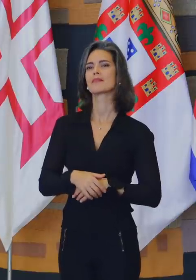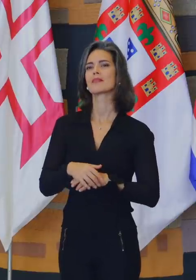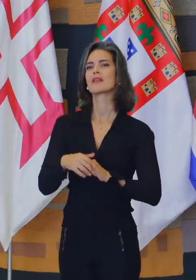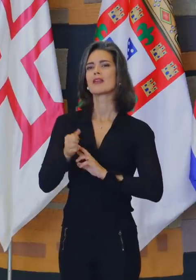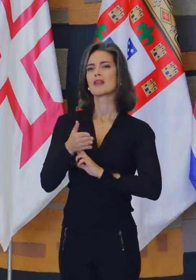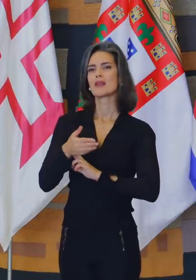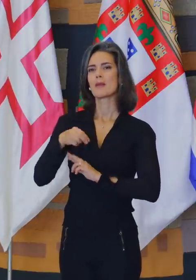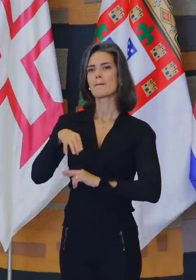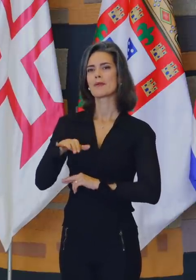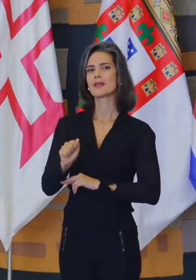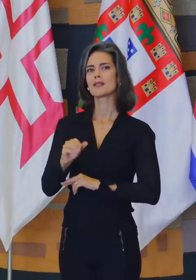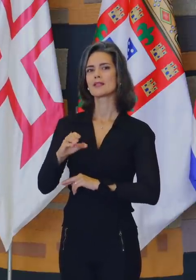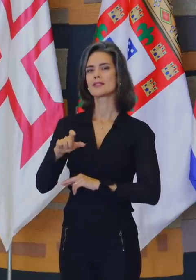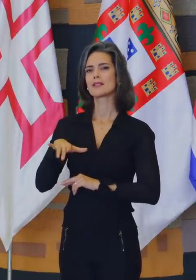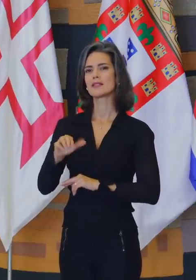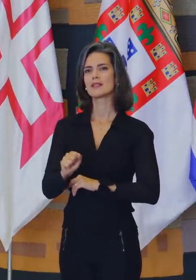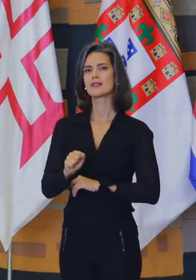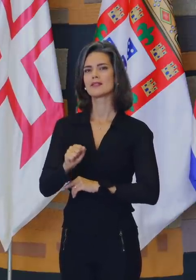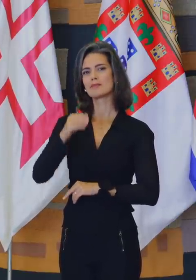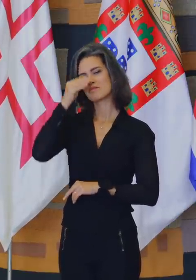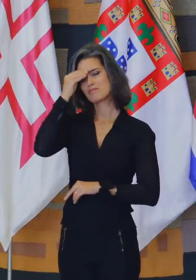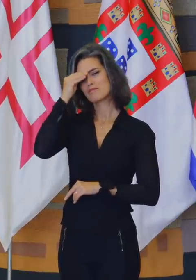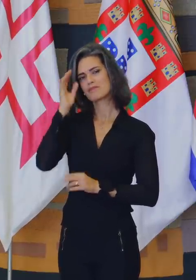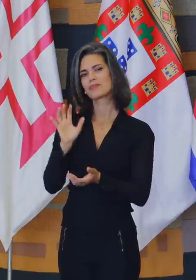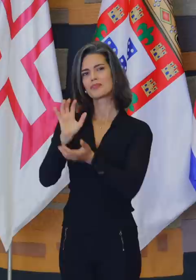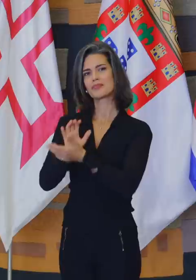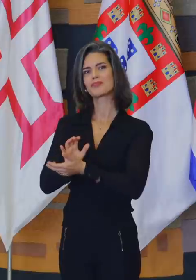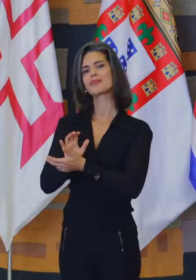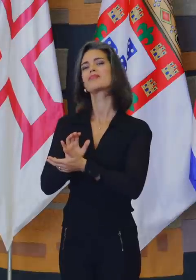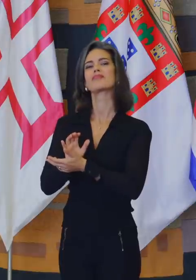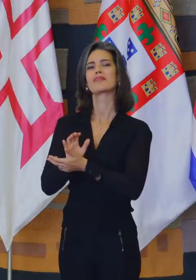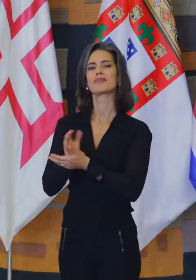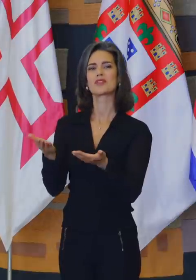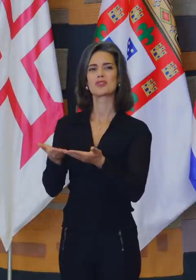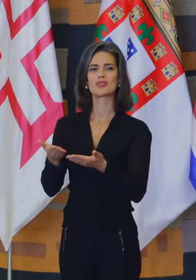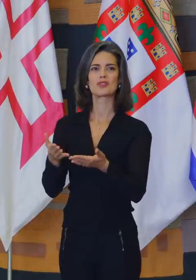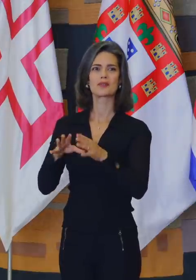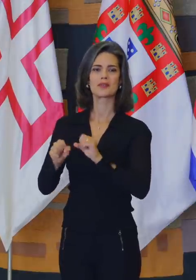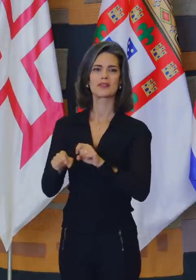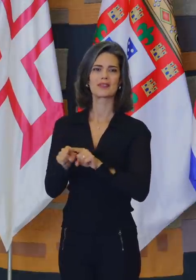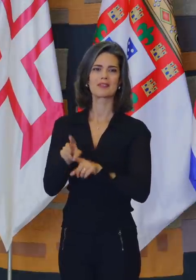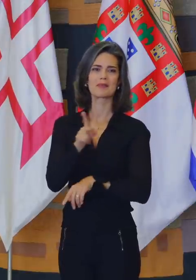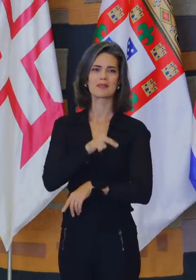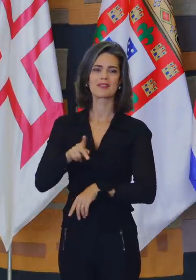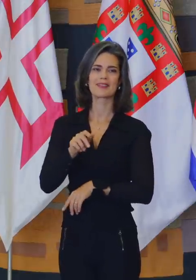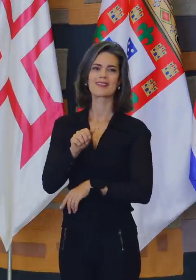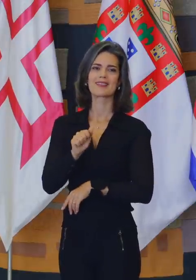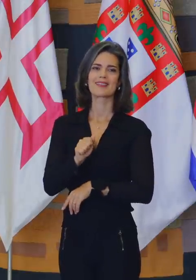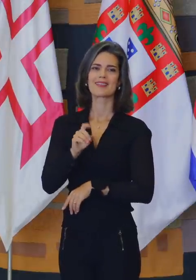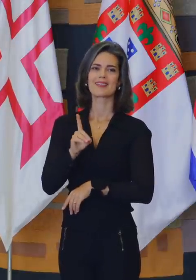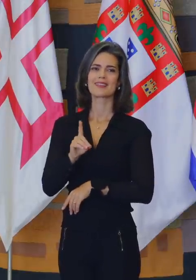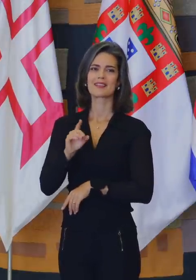Celina de Azevedo Rodrigues, para a ninfa da turma, embaixador José Jobim, e nossa presidente, presidente da ADB Sindical.